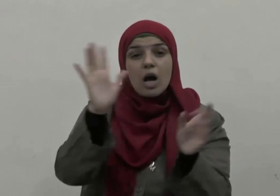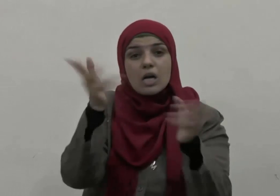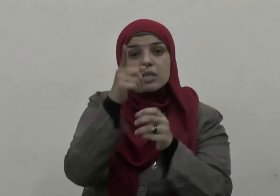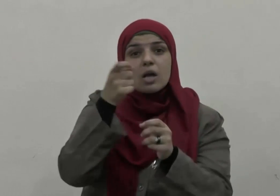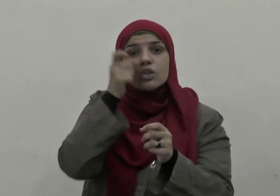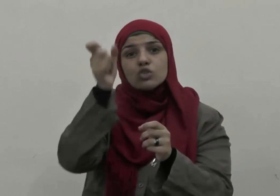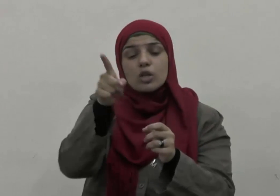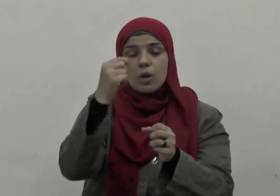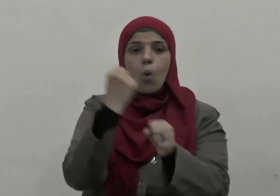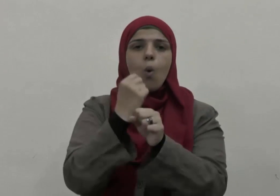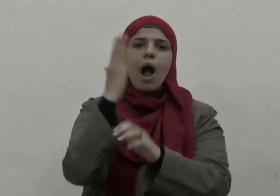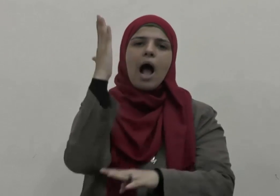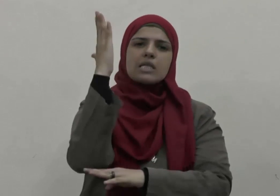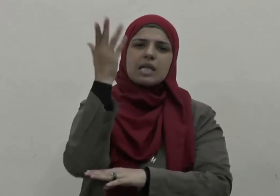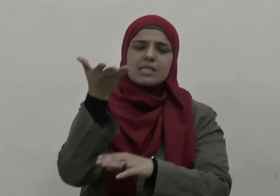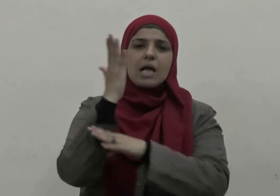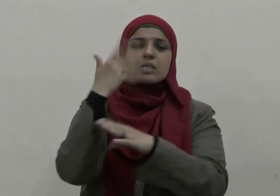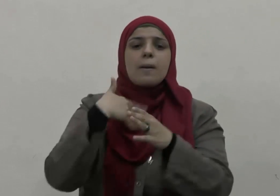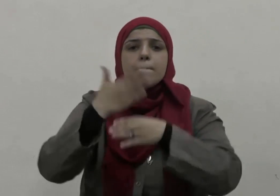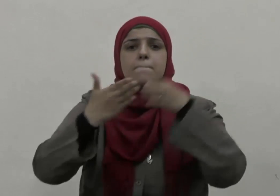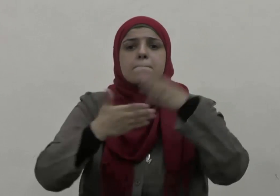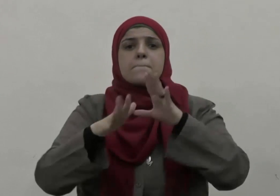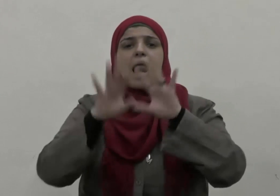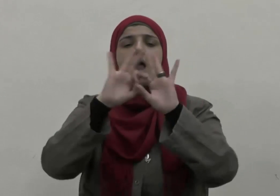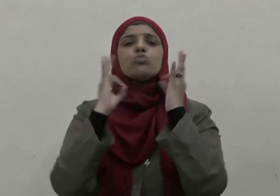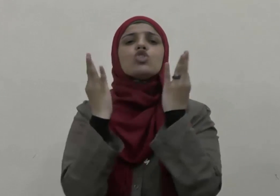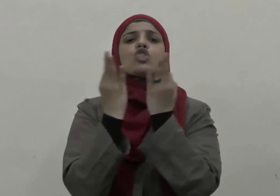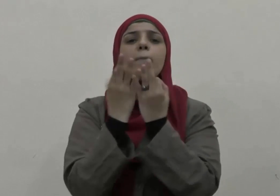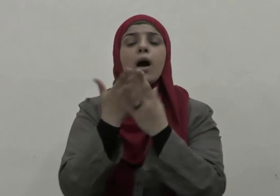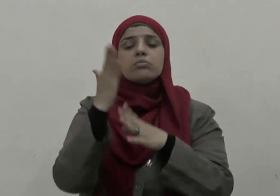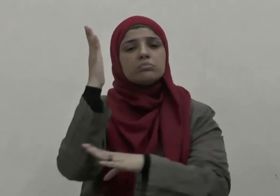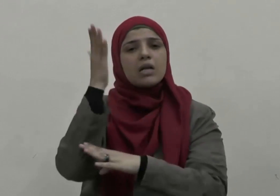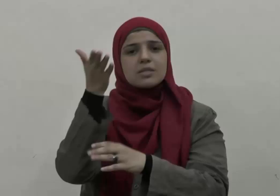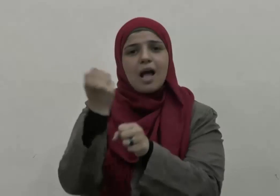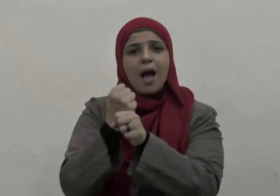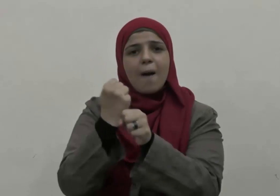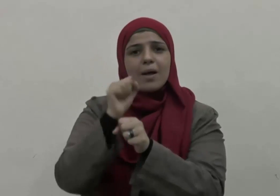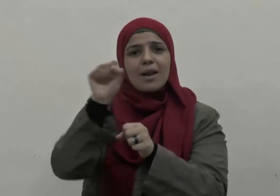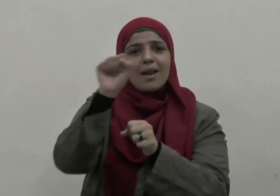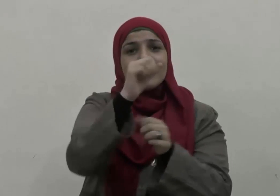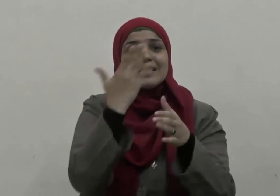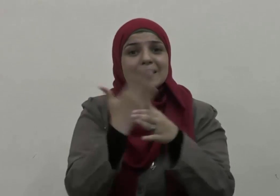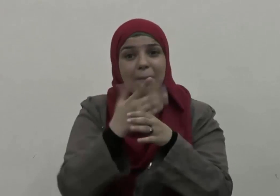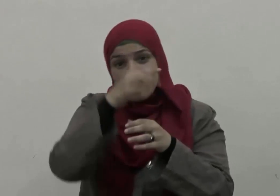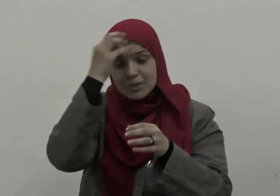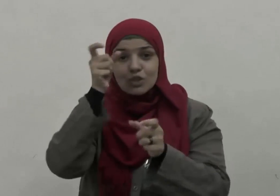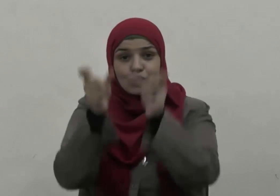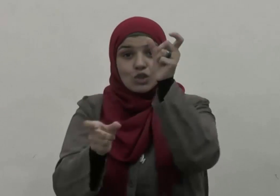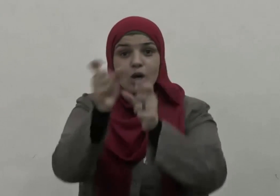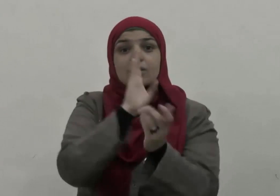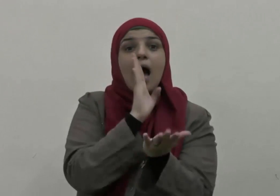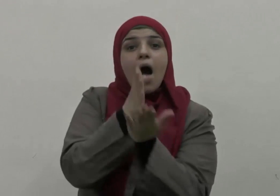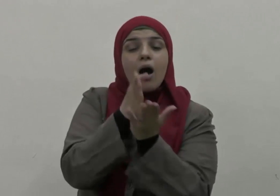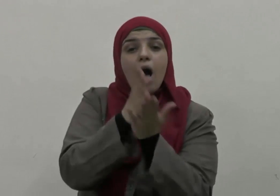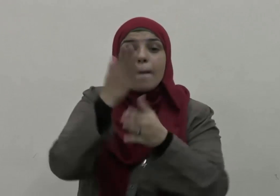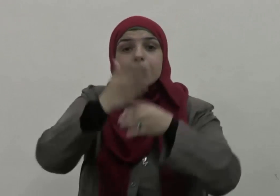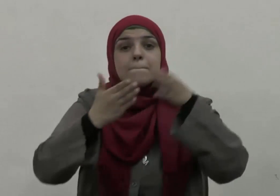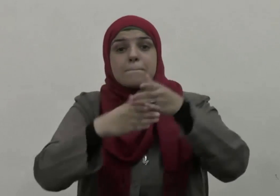هو العنصر الأساس في بناء المجتمع فإن دوره الحقيقي في هذا البناء